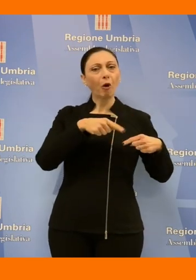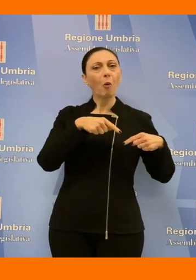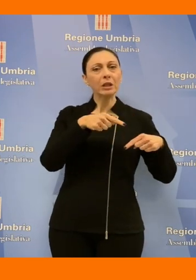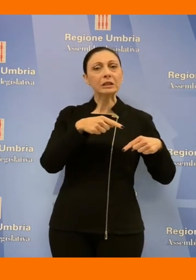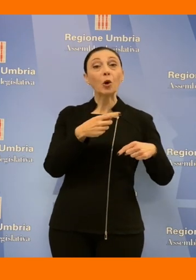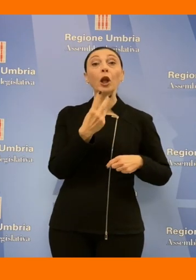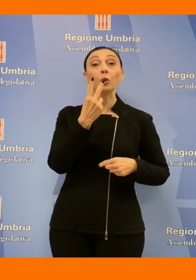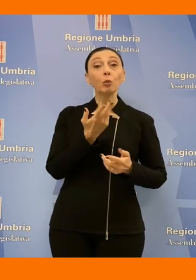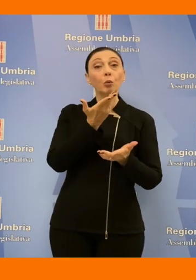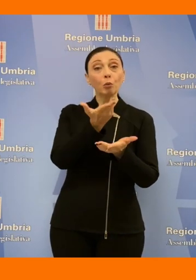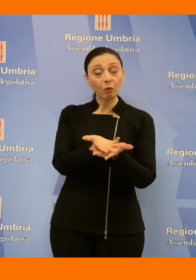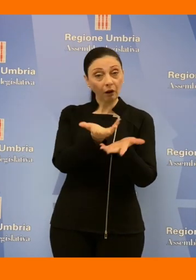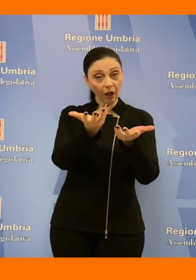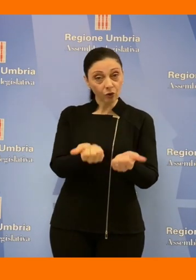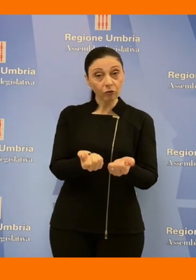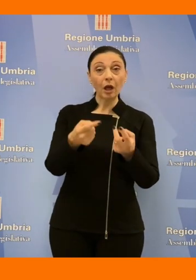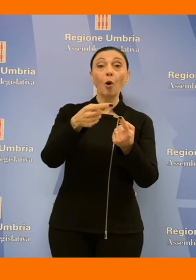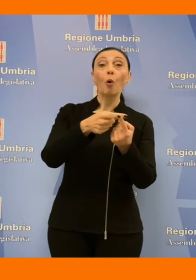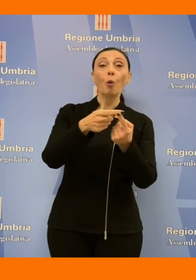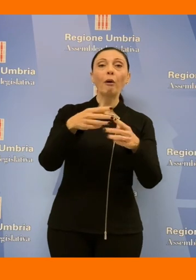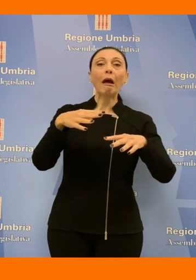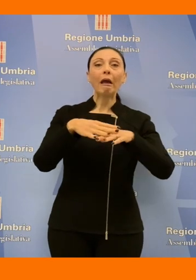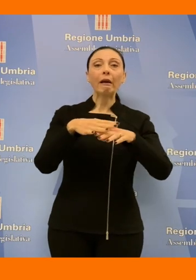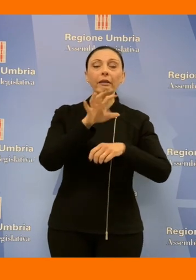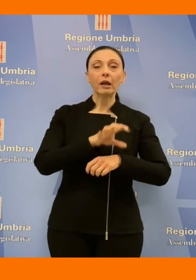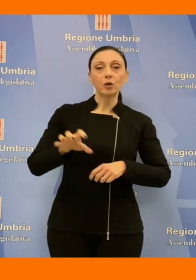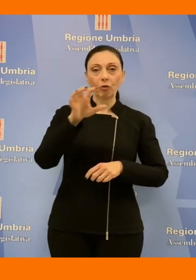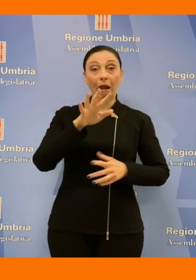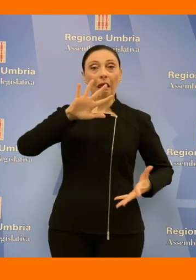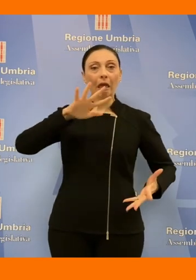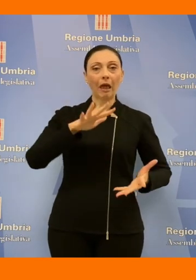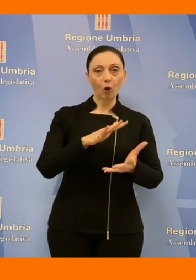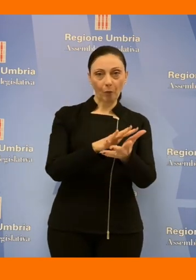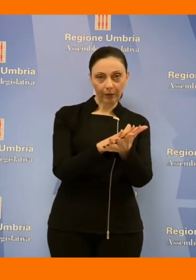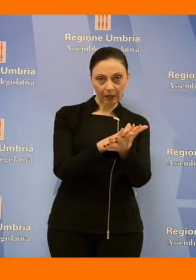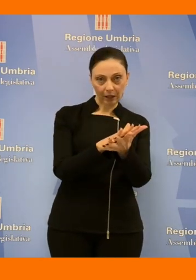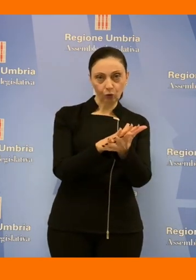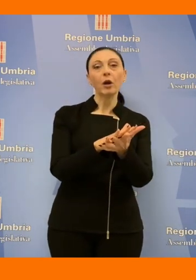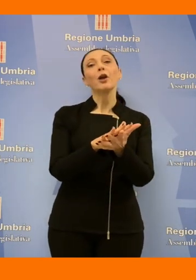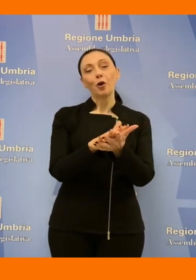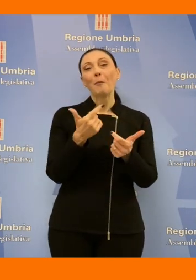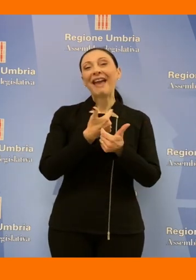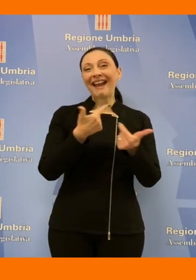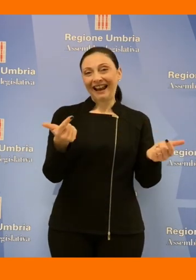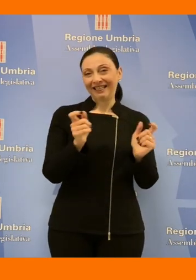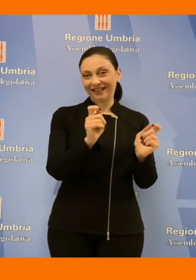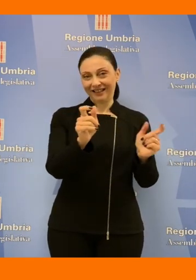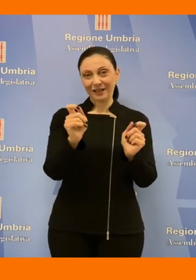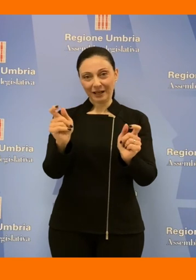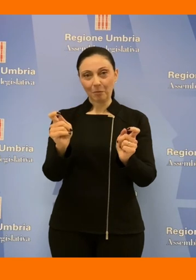passate due sue proposte una sulla rete regionale degli ecocompattatori attraverso la grande distribuzione organizzata e un altro sui